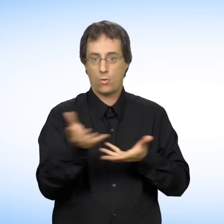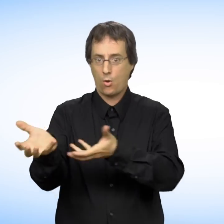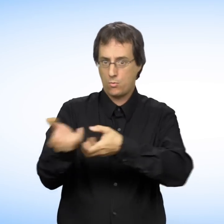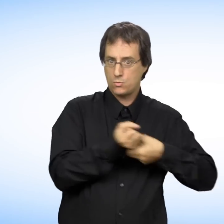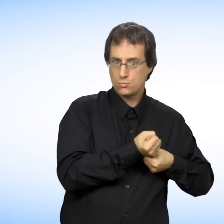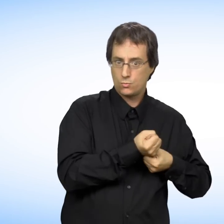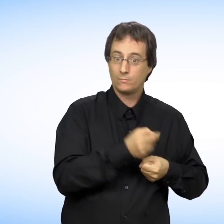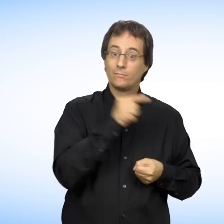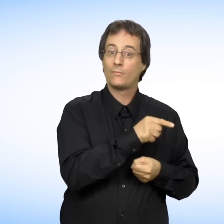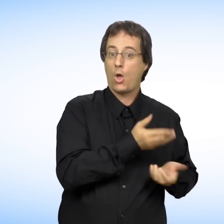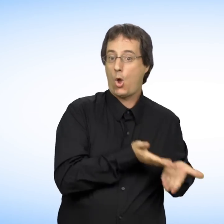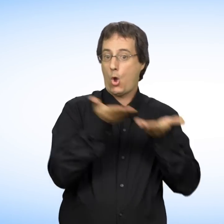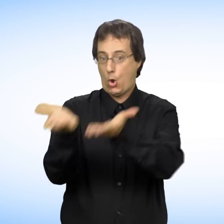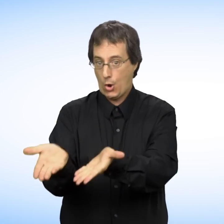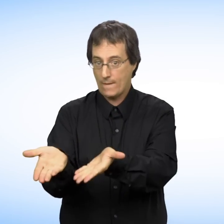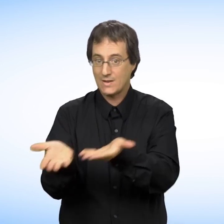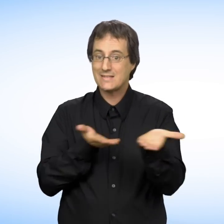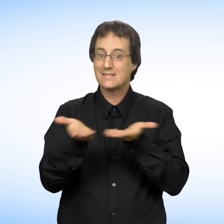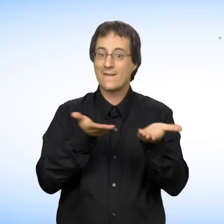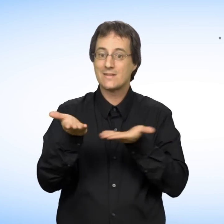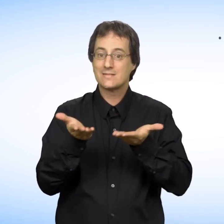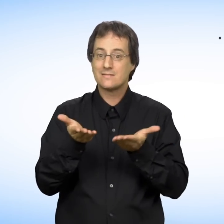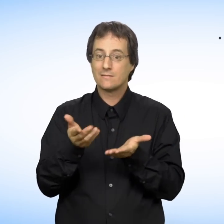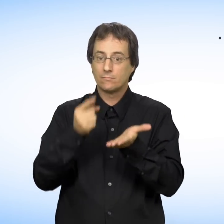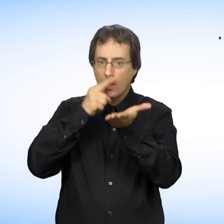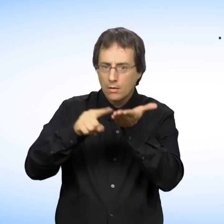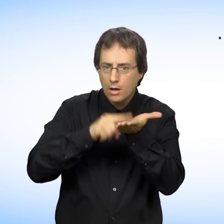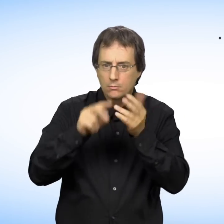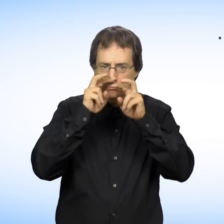services d'enquête, de médiation et de représentation judiciaire.